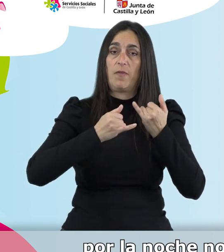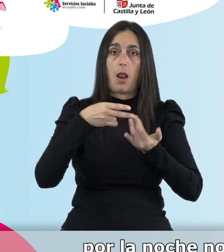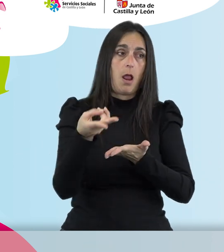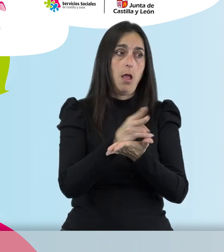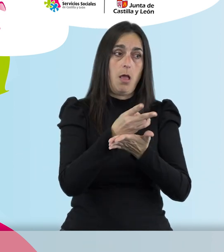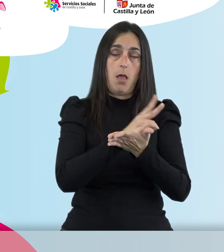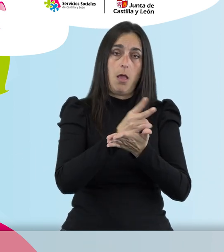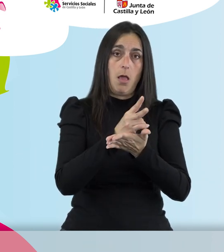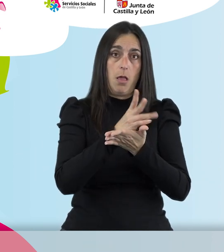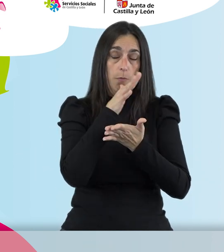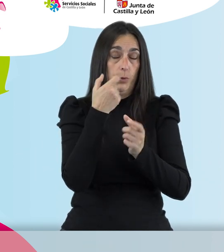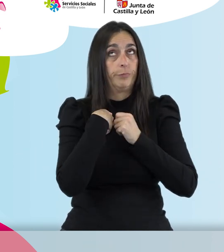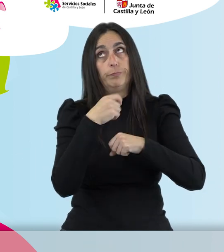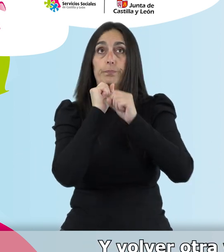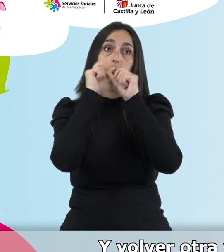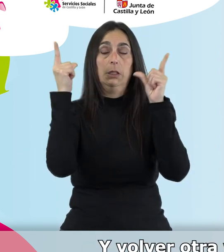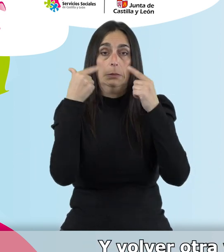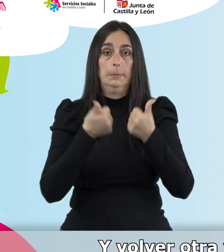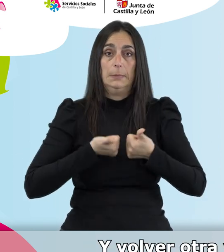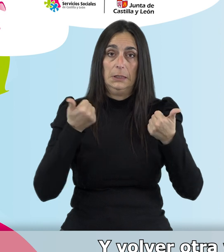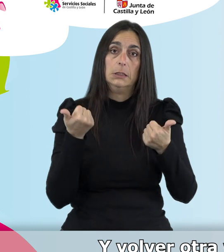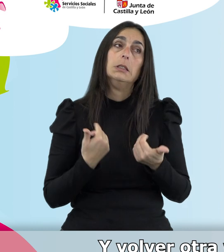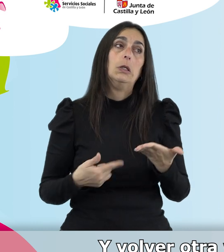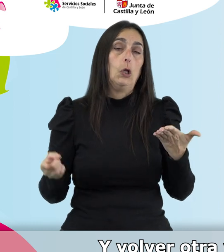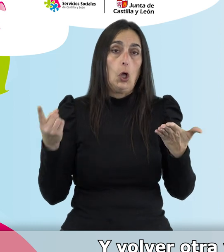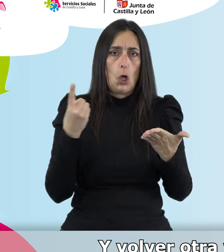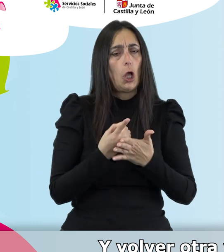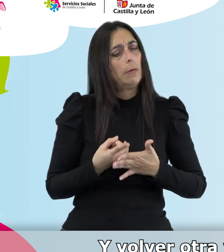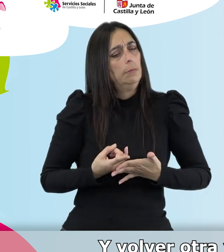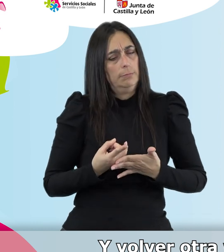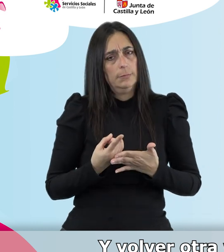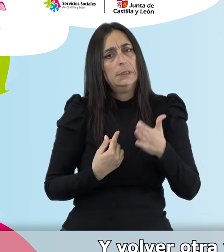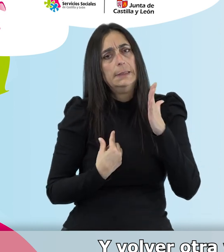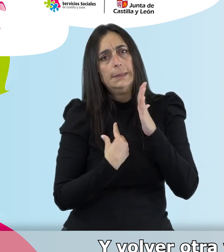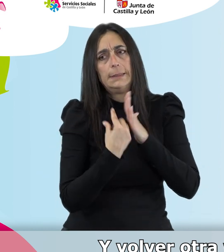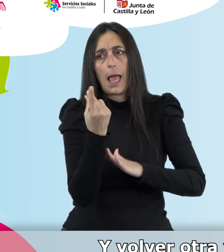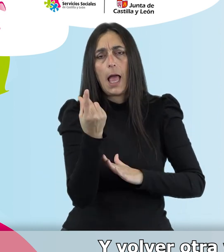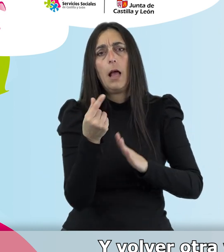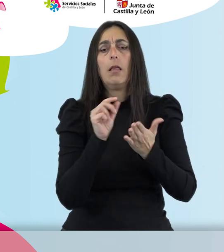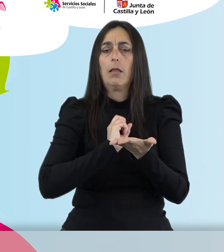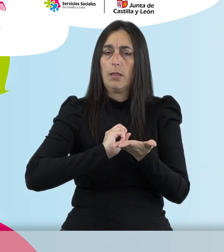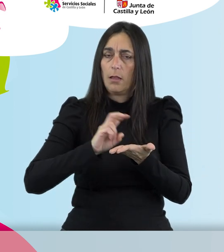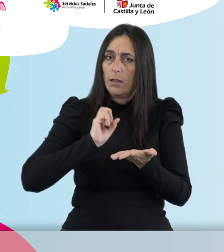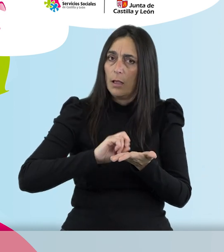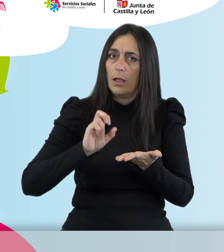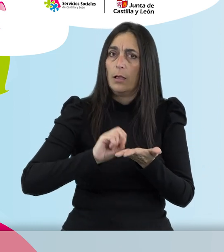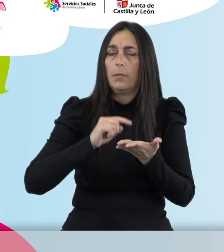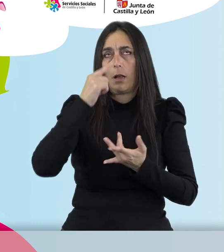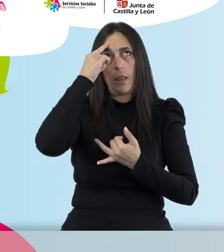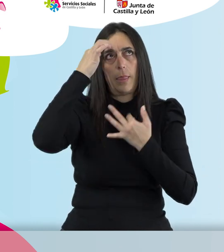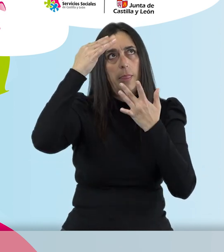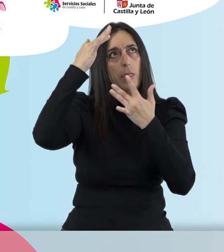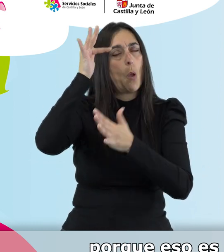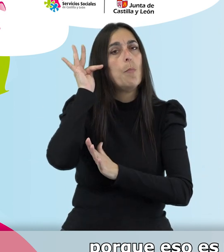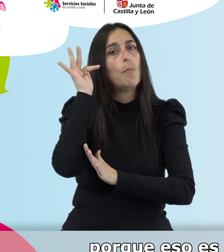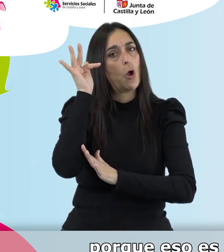sueño igual, porque estás más despierta. Y volver otra vez a salir y a caminar, a pensar en cosas